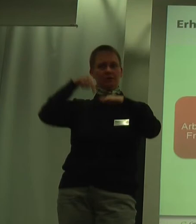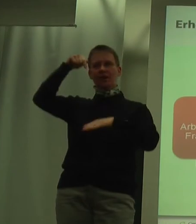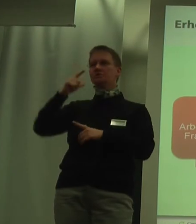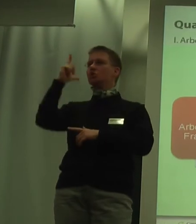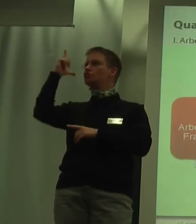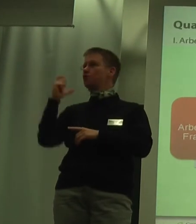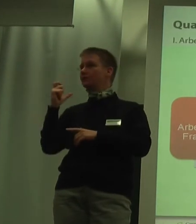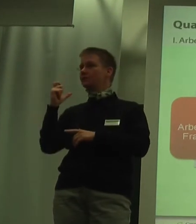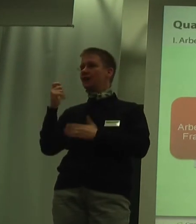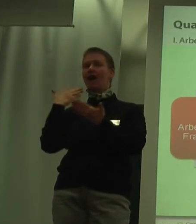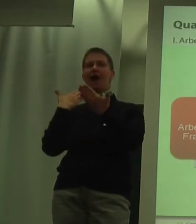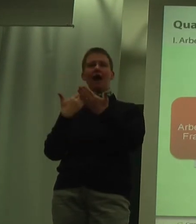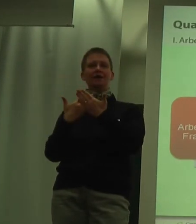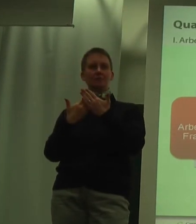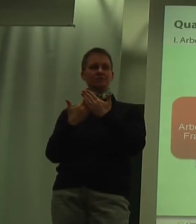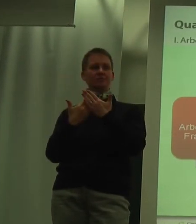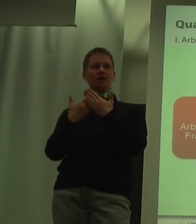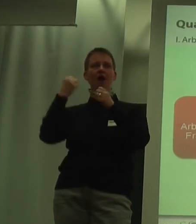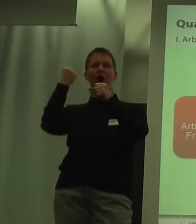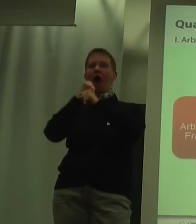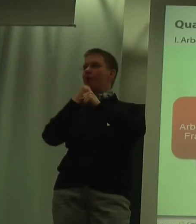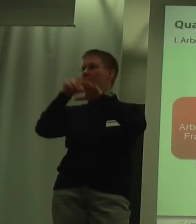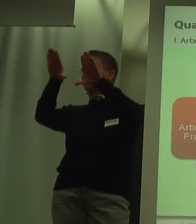in die Ergebnisse mit dem Arbeitnehmer-Fragebögen.